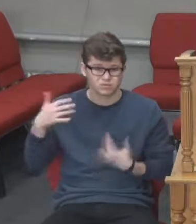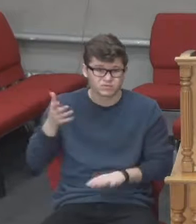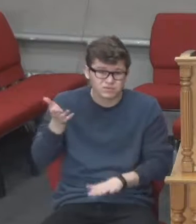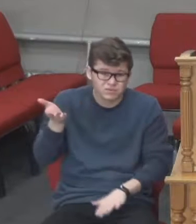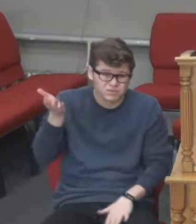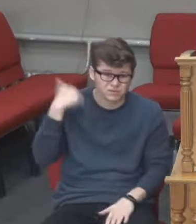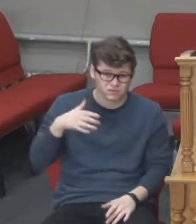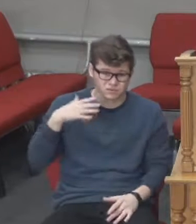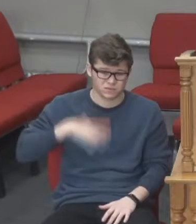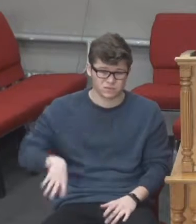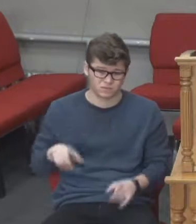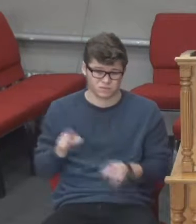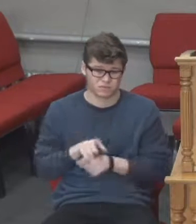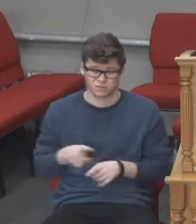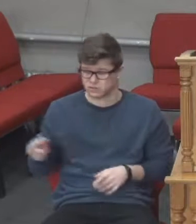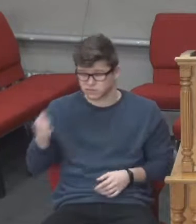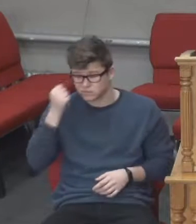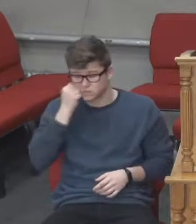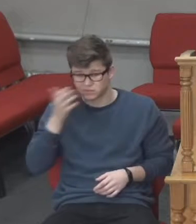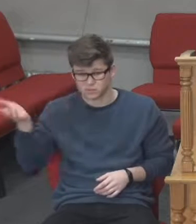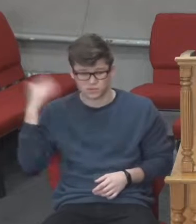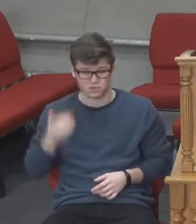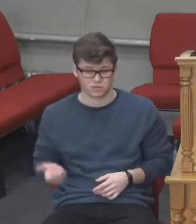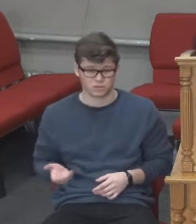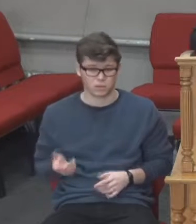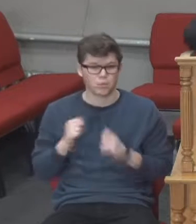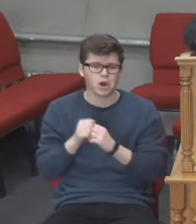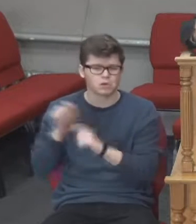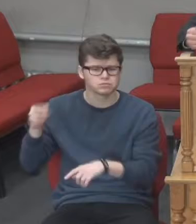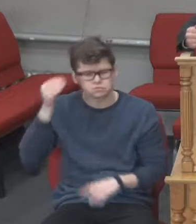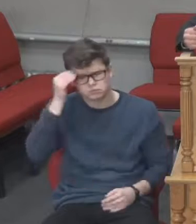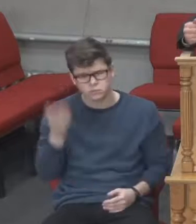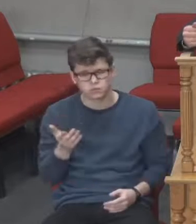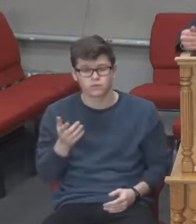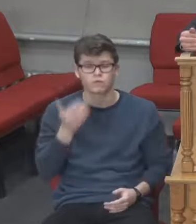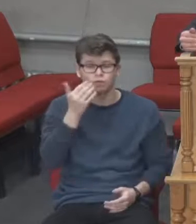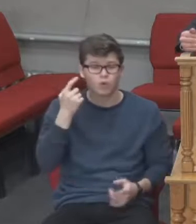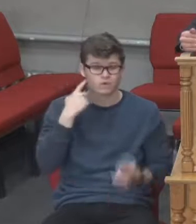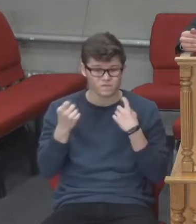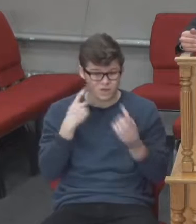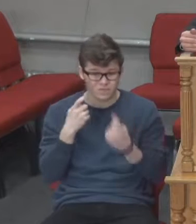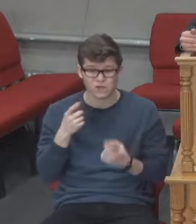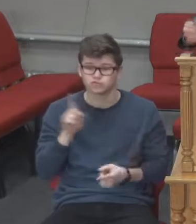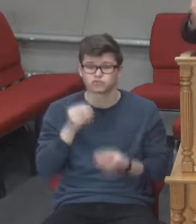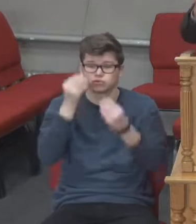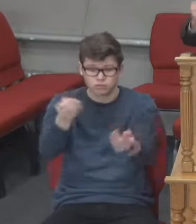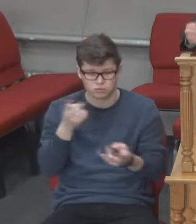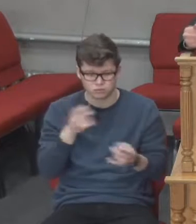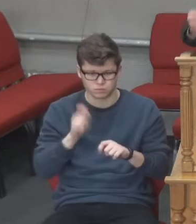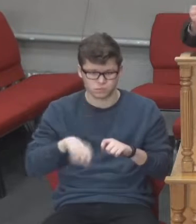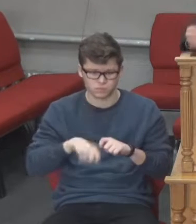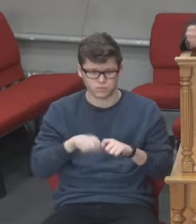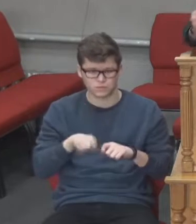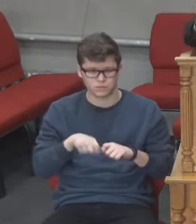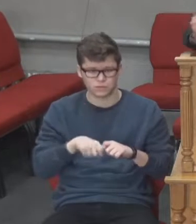вже застарівші, ті події не відбулися ніколи. Перевіряйте, будь ласка, інформацію. У нас є